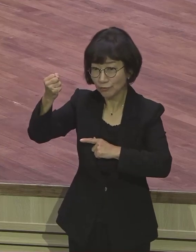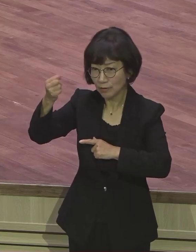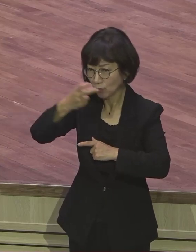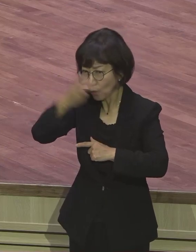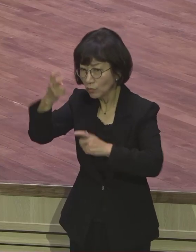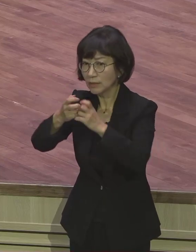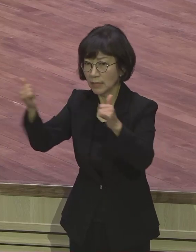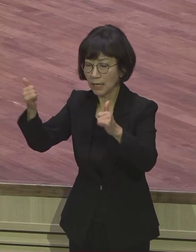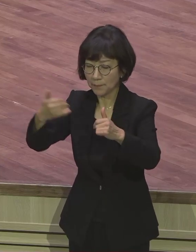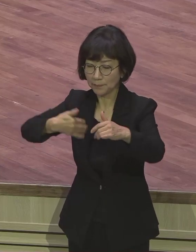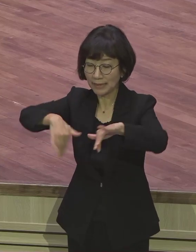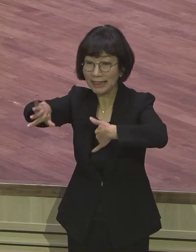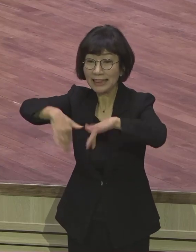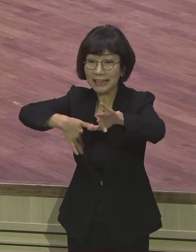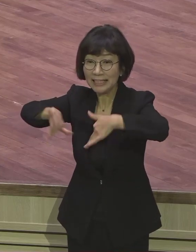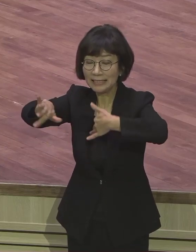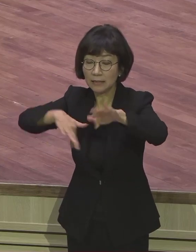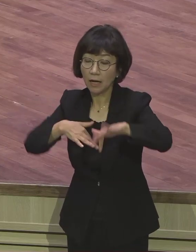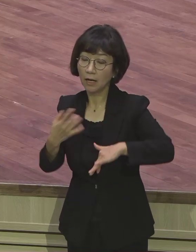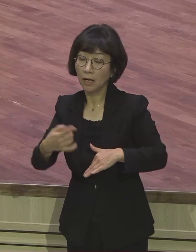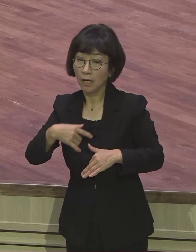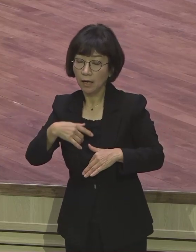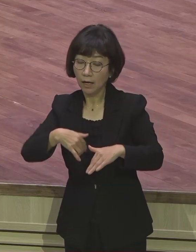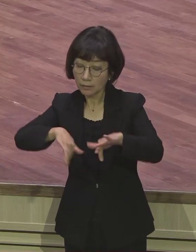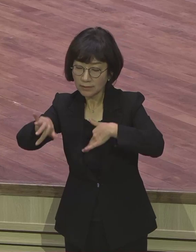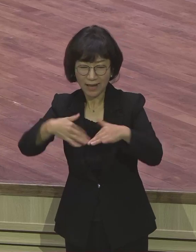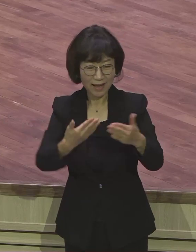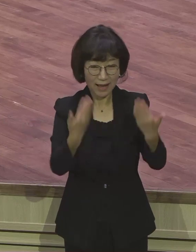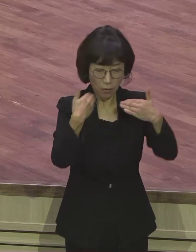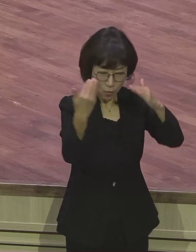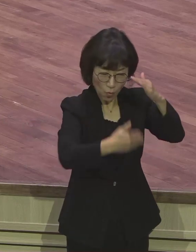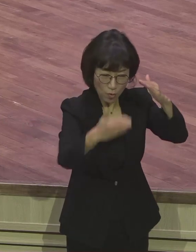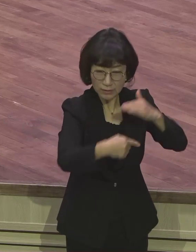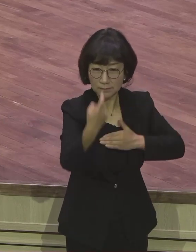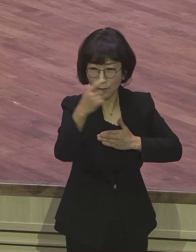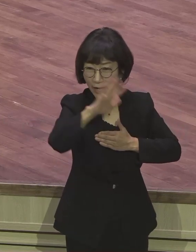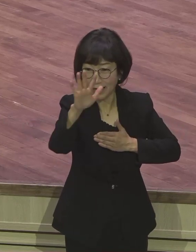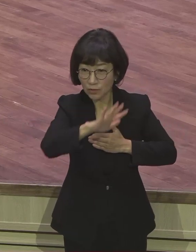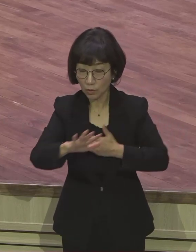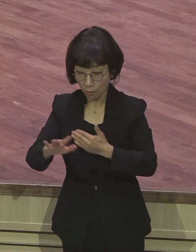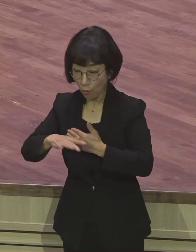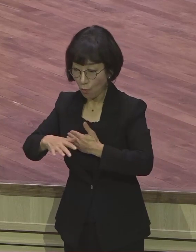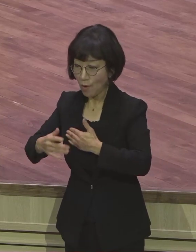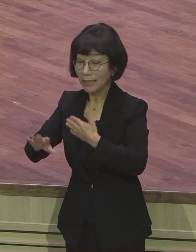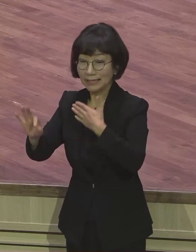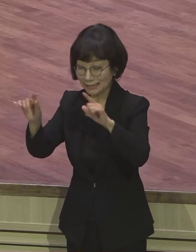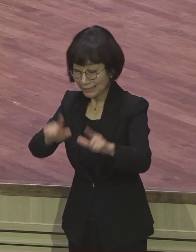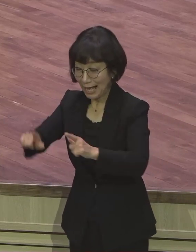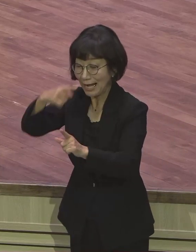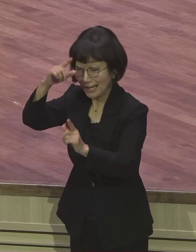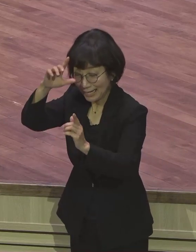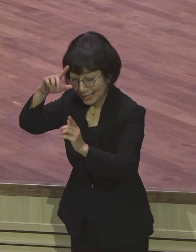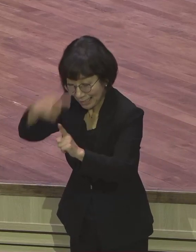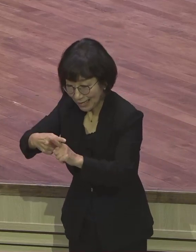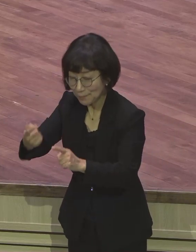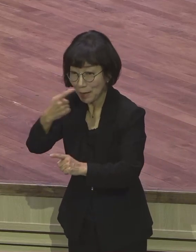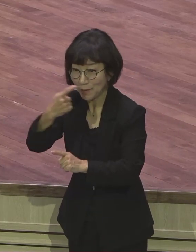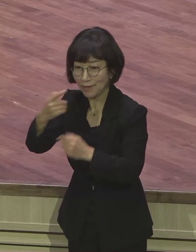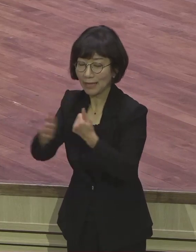스트리트 스마트라 스트리트 길거리 길거리 길에서 배우고 총명한 사람 그런 뜻이에요 스트리트